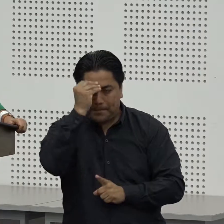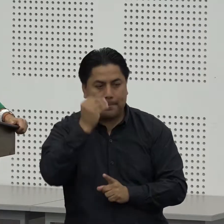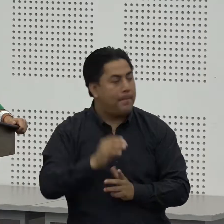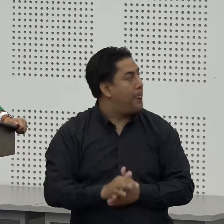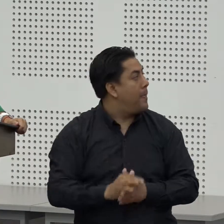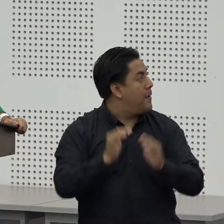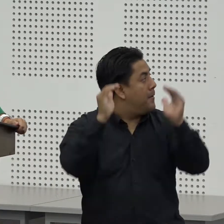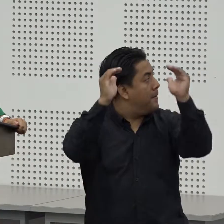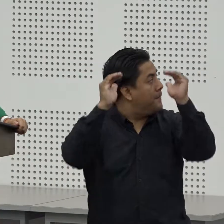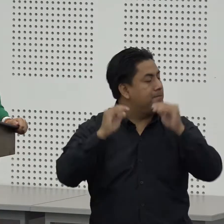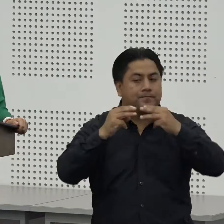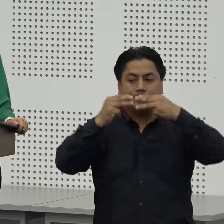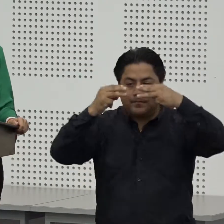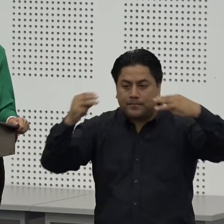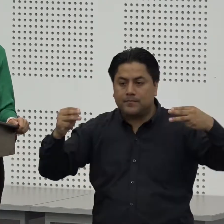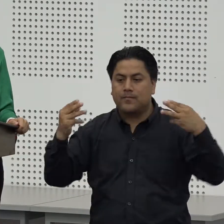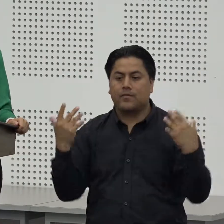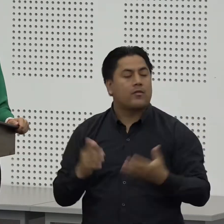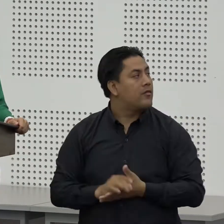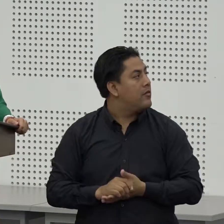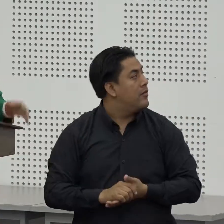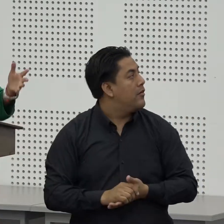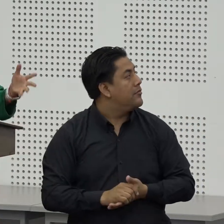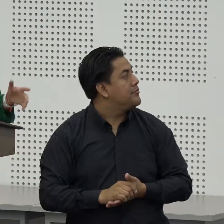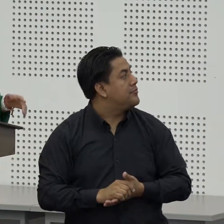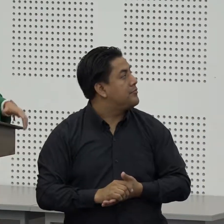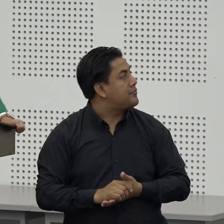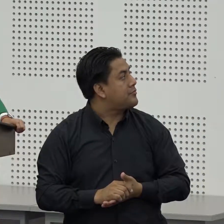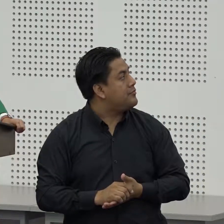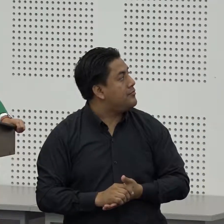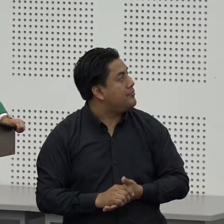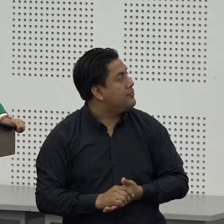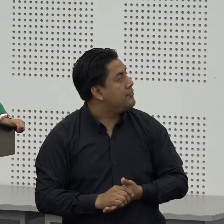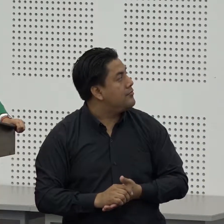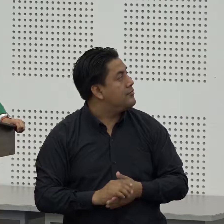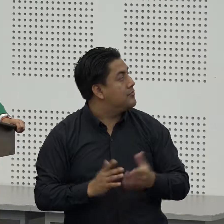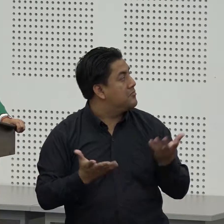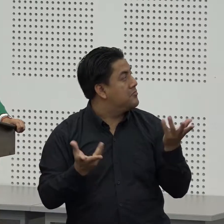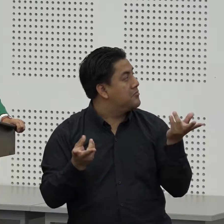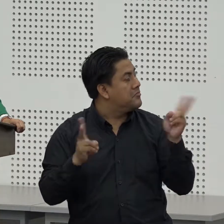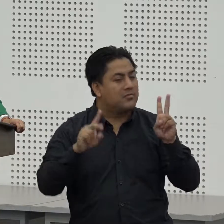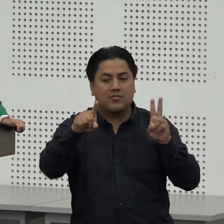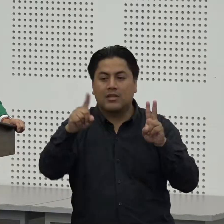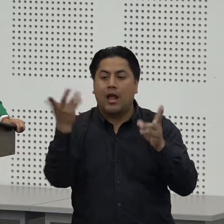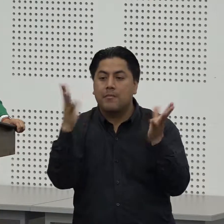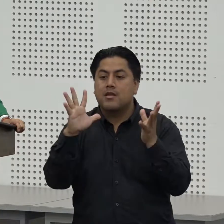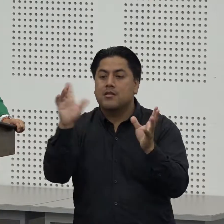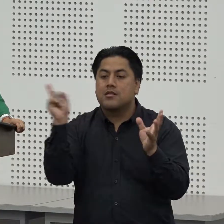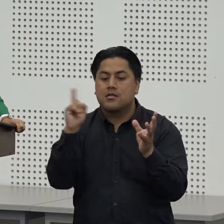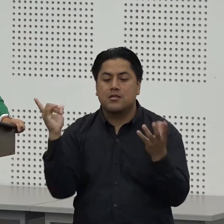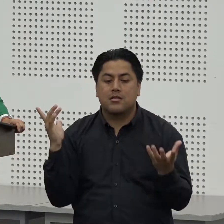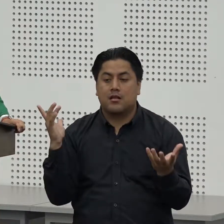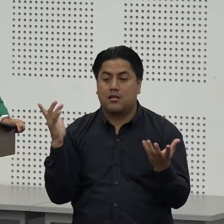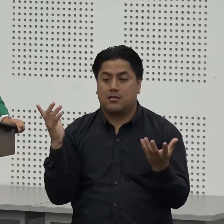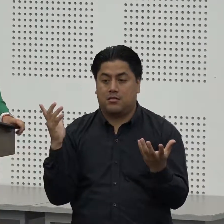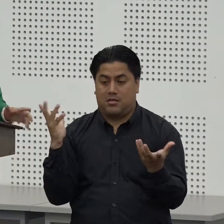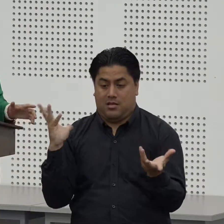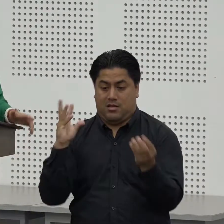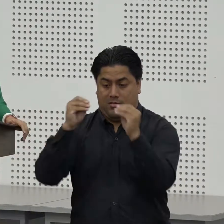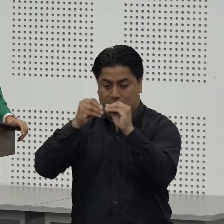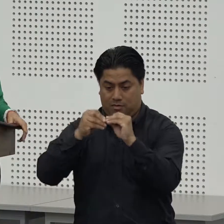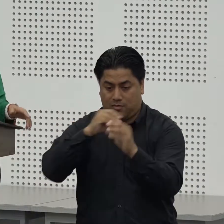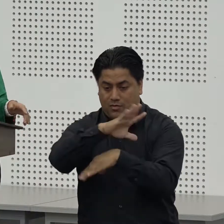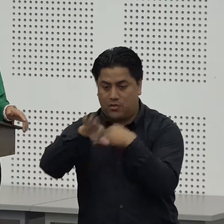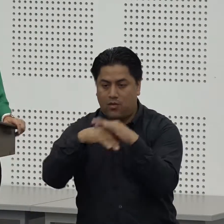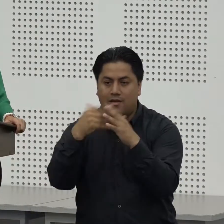asignaturas con adaptaciones la metodología o la modalidad también nos da que va a haber adaptaciones específicas sobre todo en